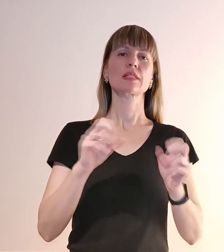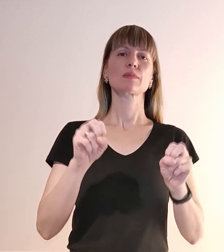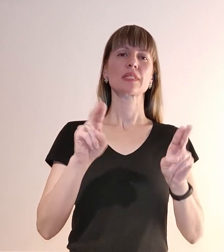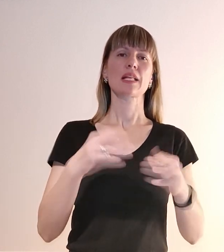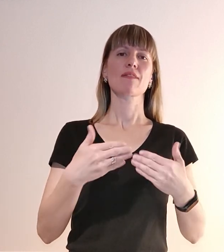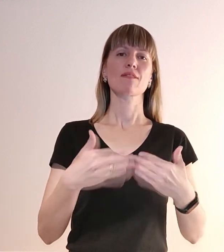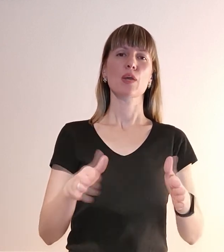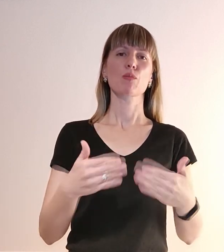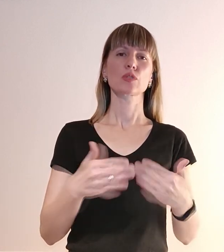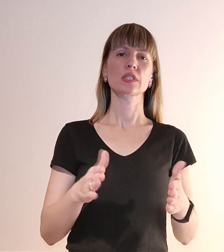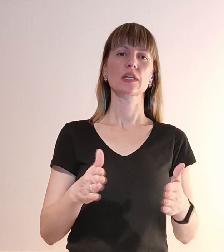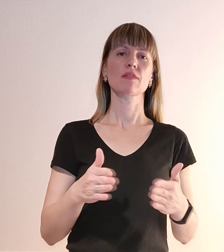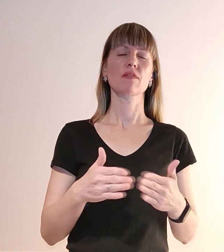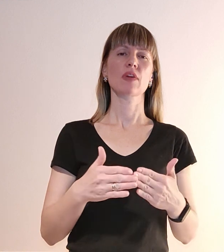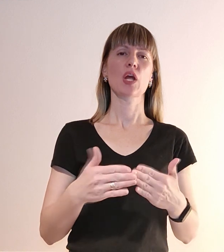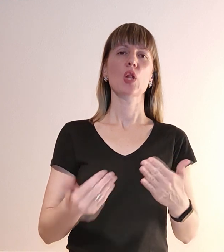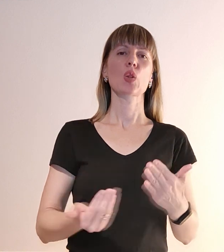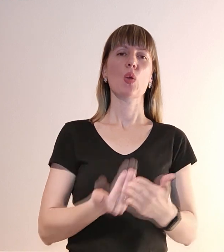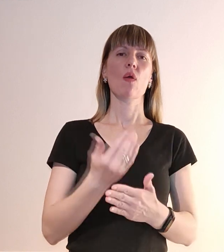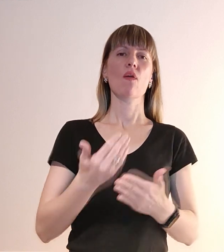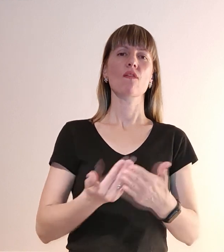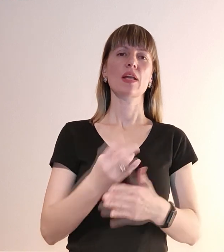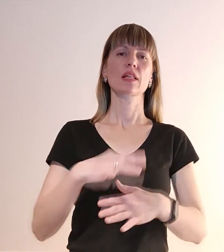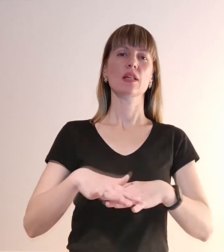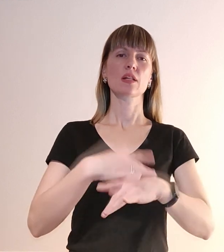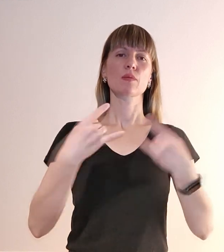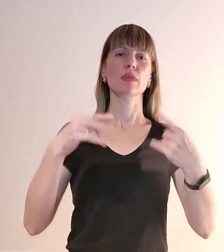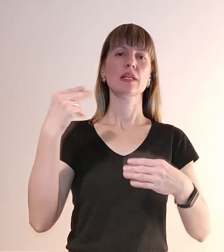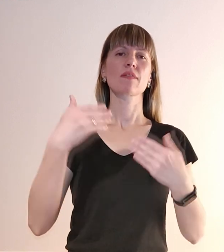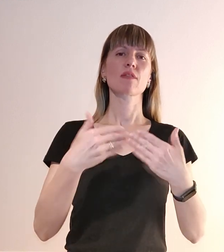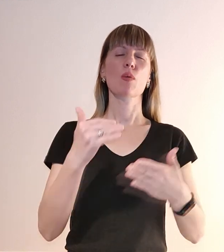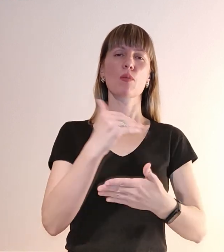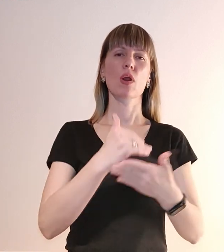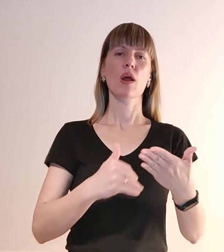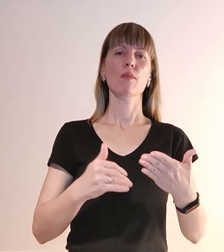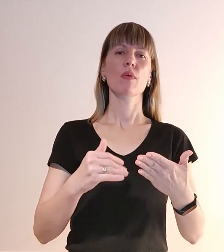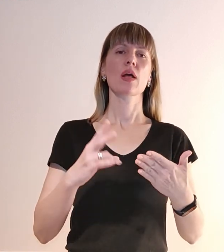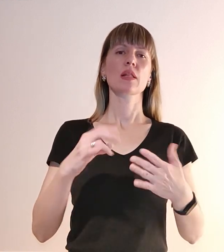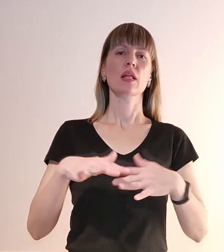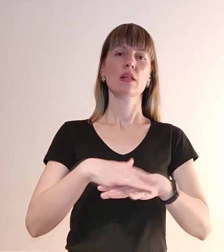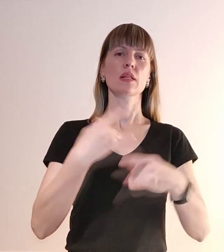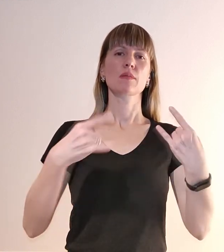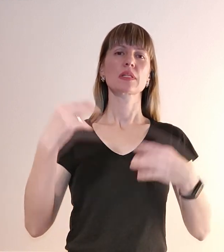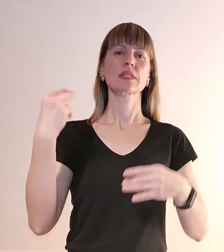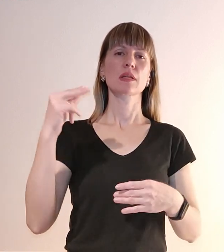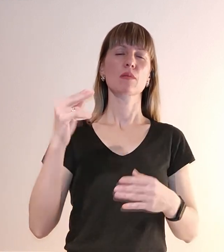випусків новин на Суспільному Запоріжжі і випусків програми на Суспільному Запоріжжі. Дякую. Дякую.